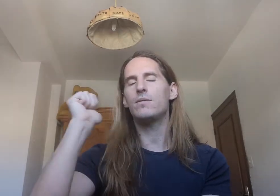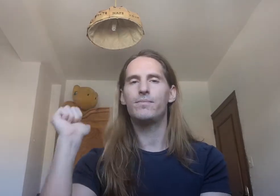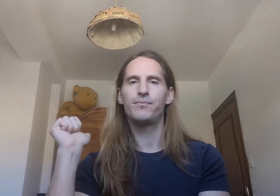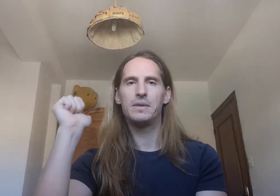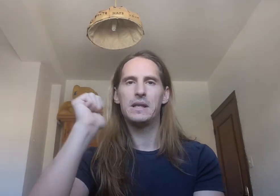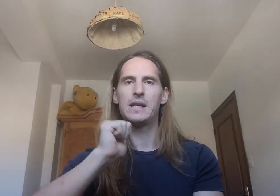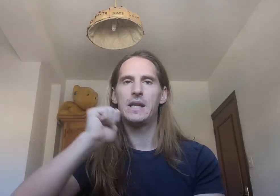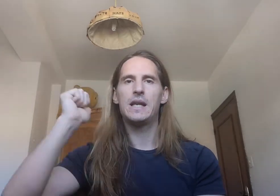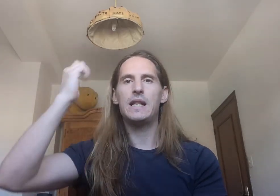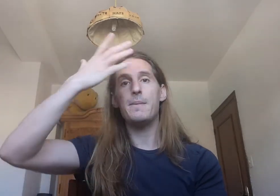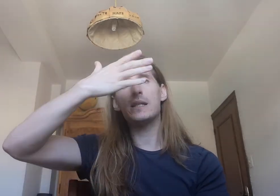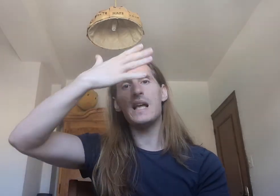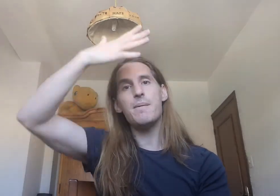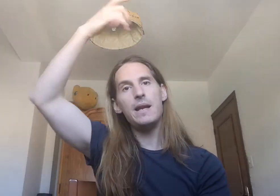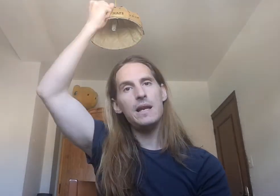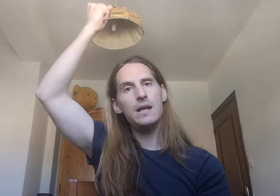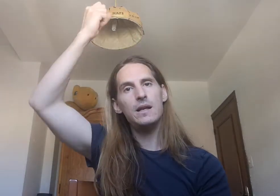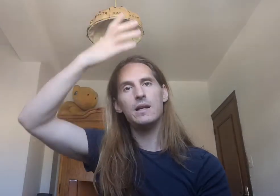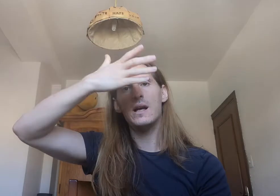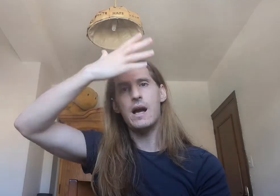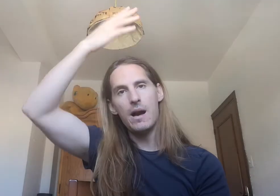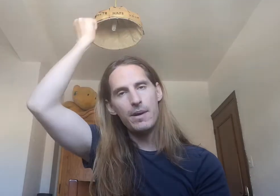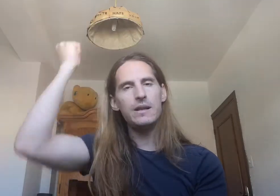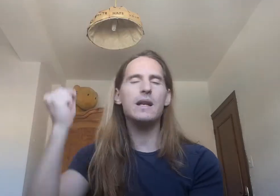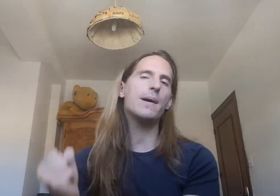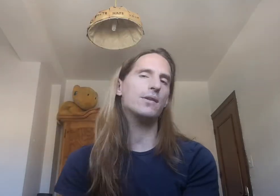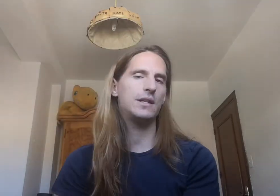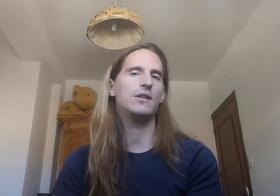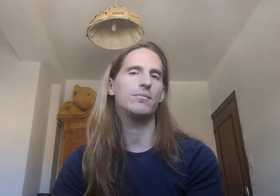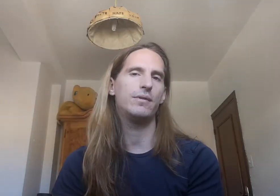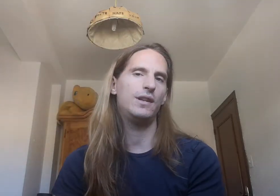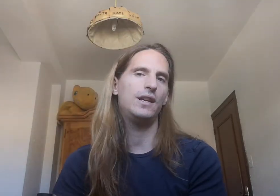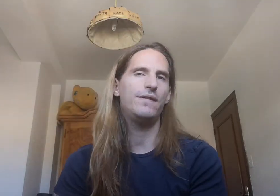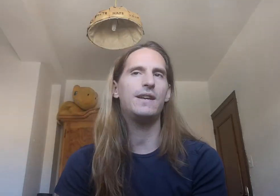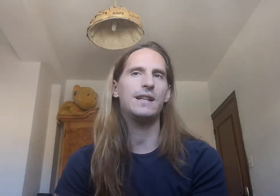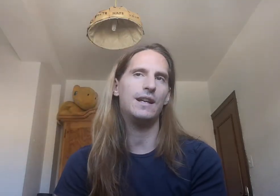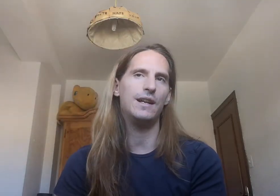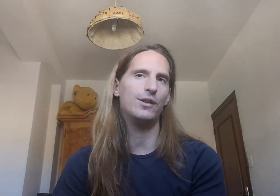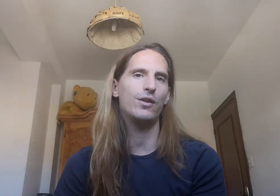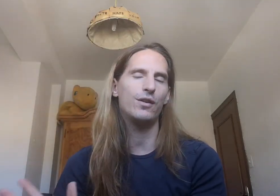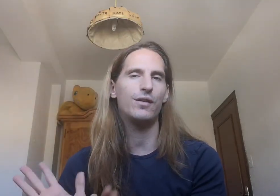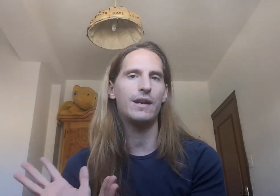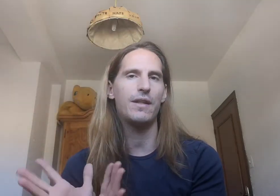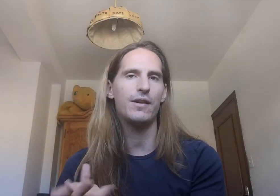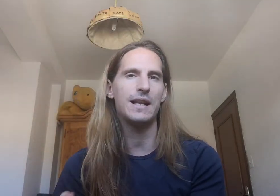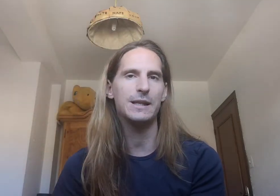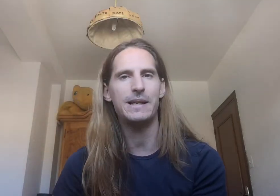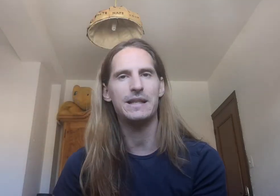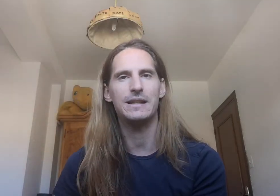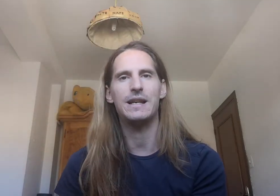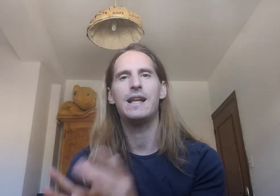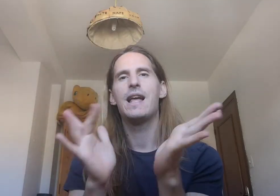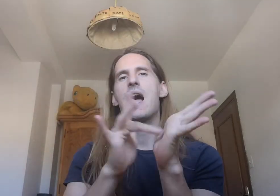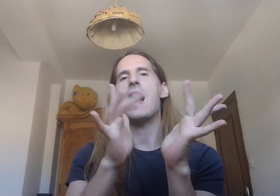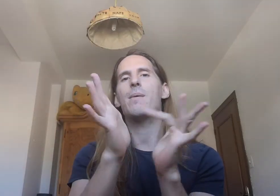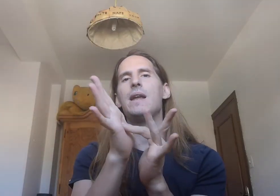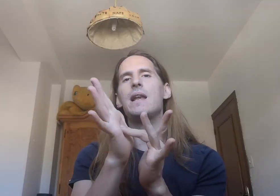también está abril abril tiene varios signos y fija de todo relacionado a semana santa abril